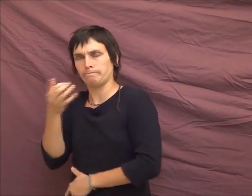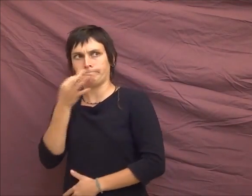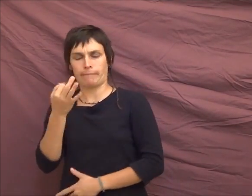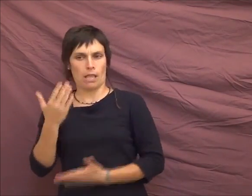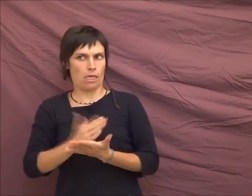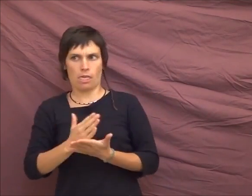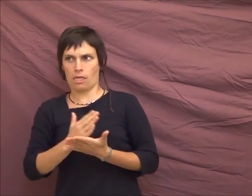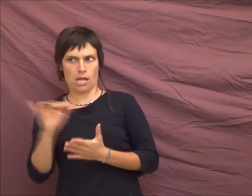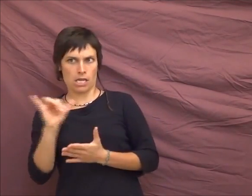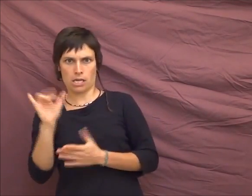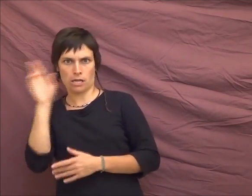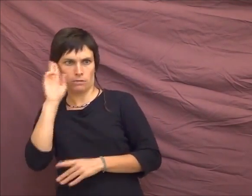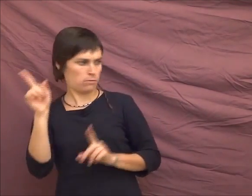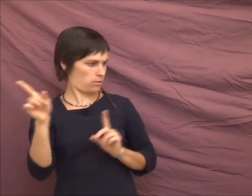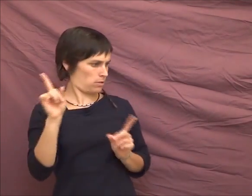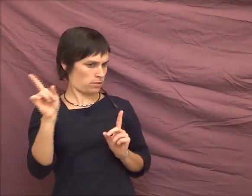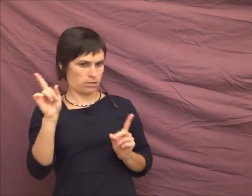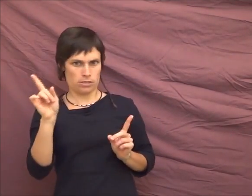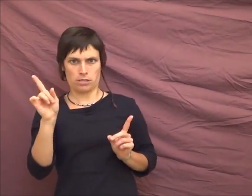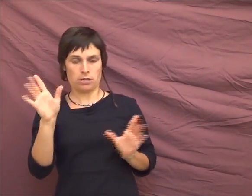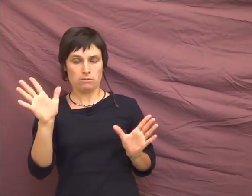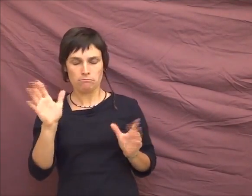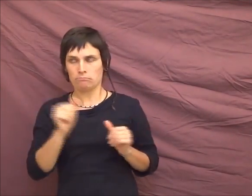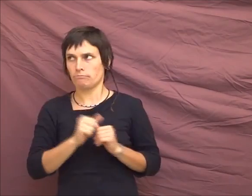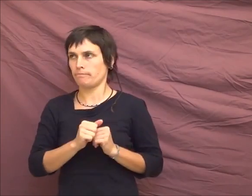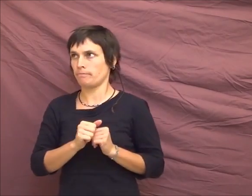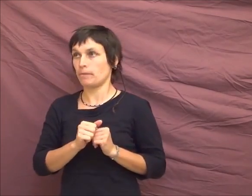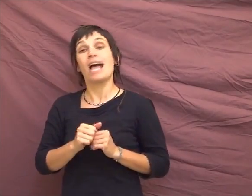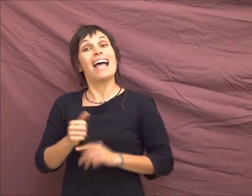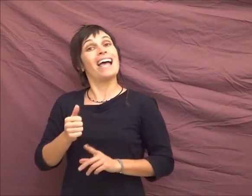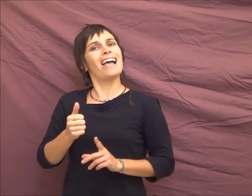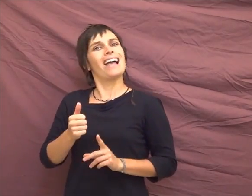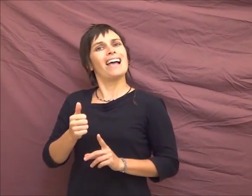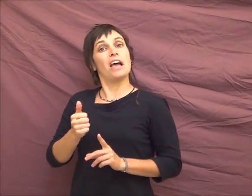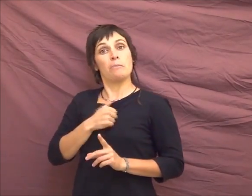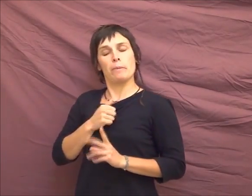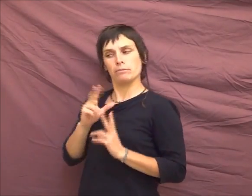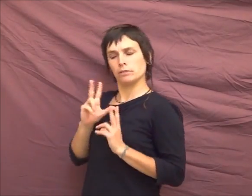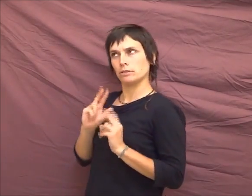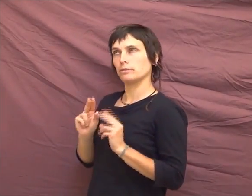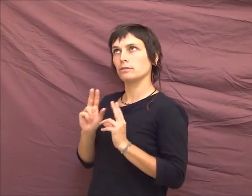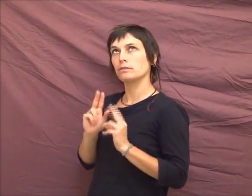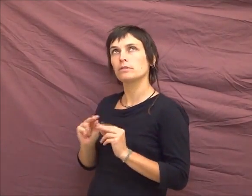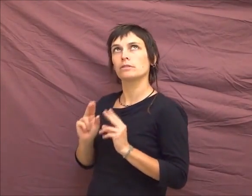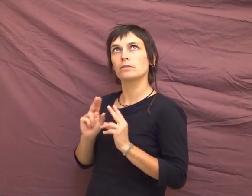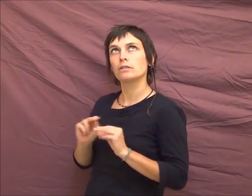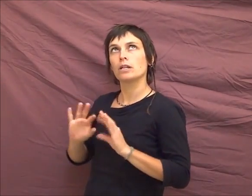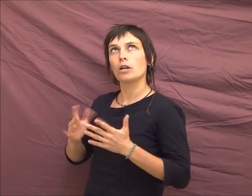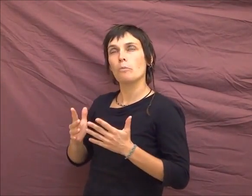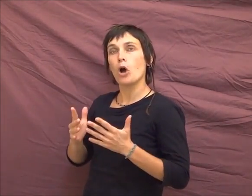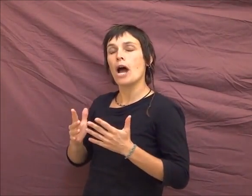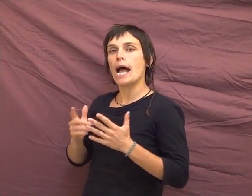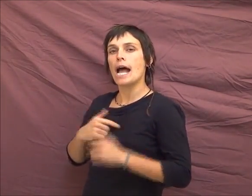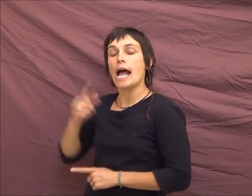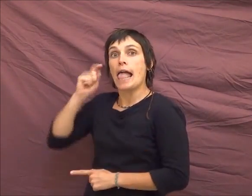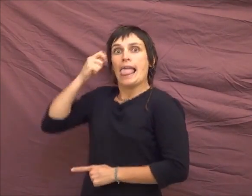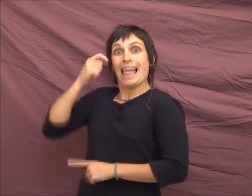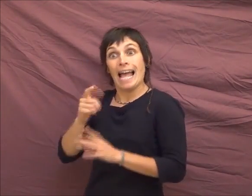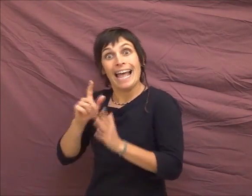qui sait qui a raison. Et du coup, moi, j'ai un mal fou à expliquer. Et au bout d'un moment, ça fait-il... Ça, c'est juste le jour où ça doit être mis